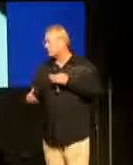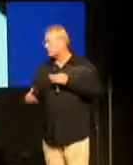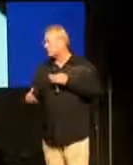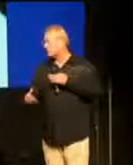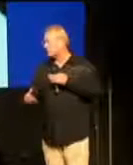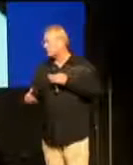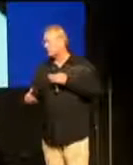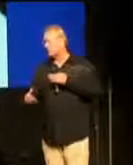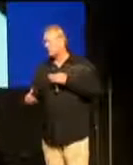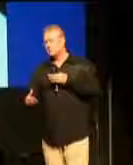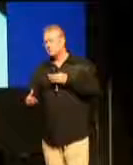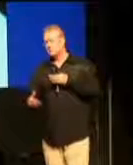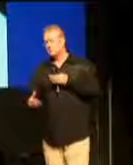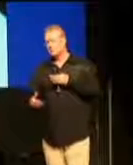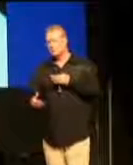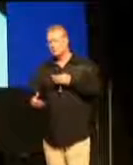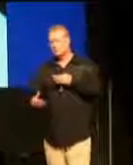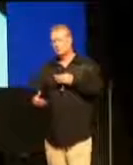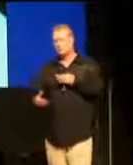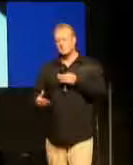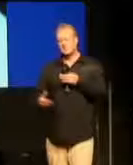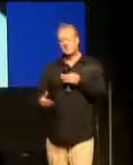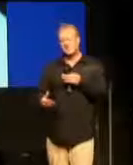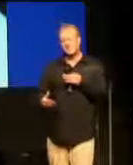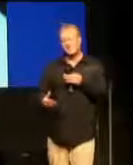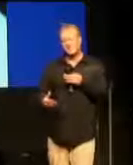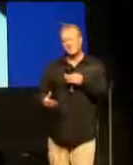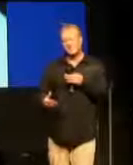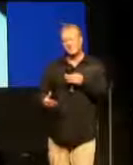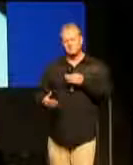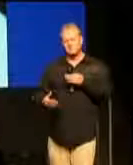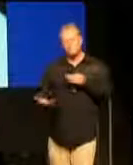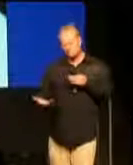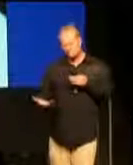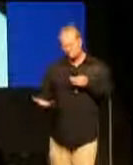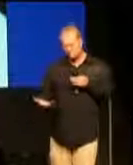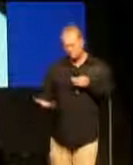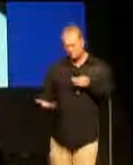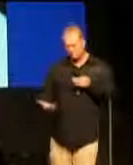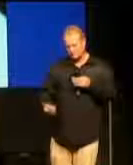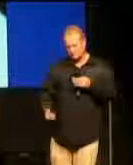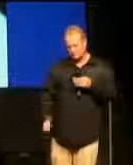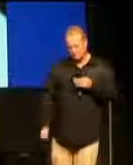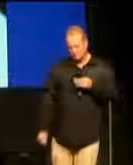Ich habe mich gefragt, wie viele Leuten geht es genauso, dass sie kurz vor ihrem Tod ihr Leben Gott geben.